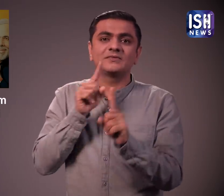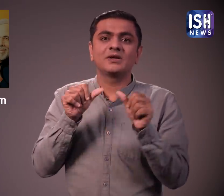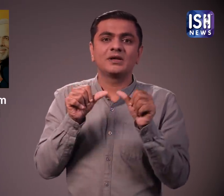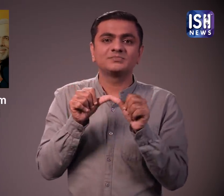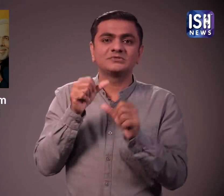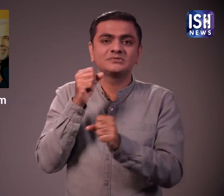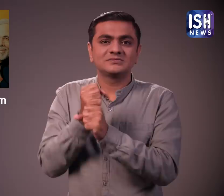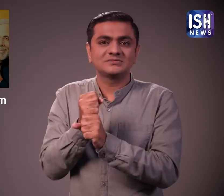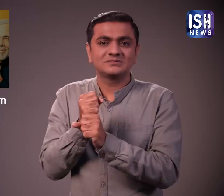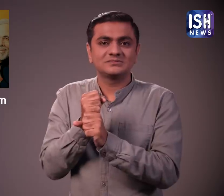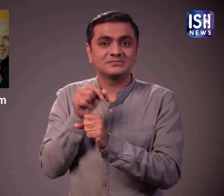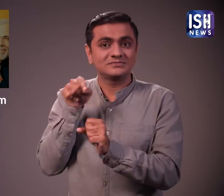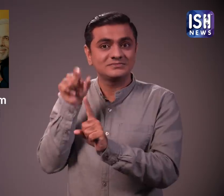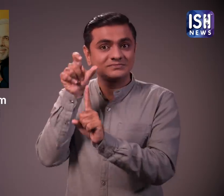मुख्य मंत्री सार मा भी दिल्ली पहुँचे